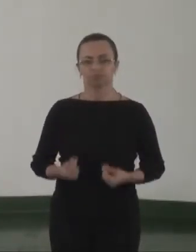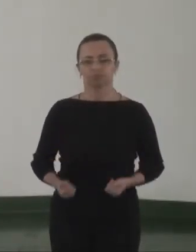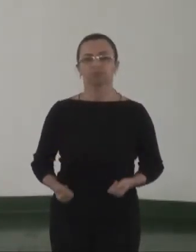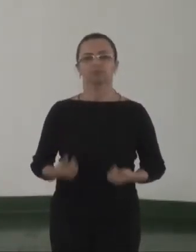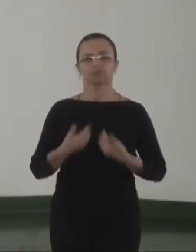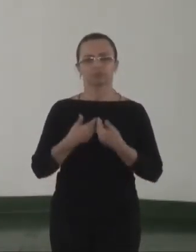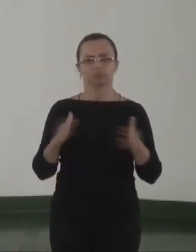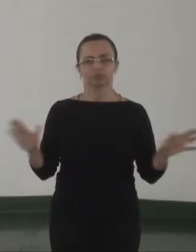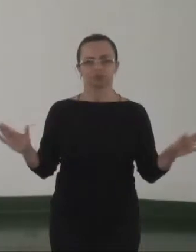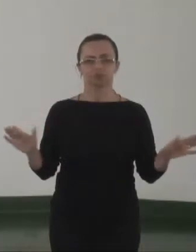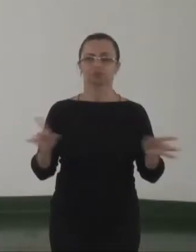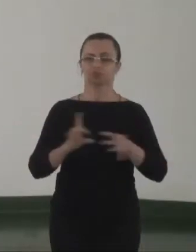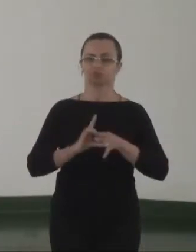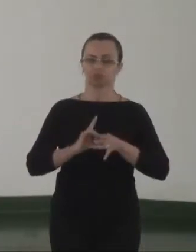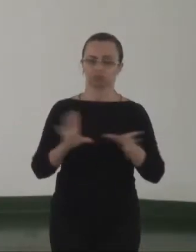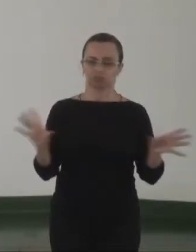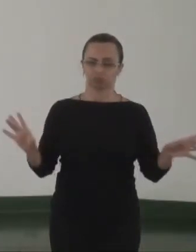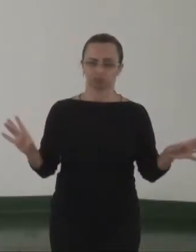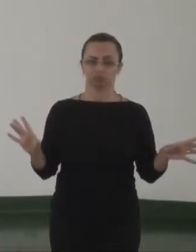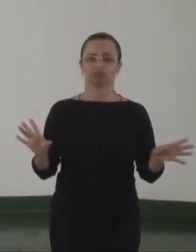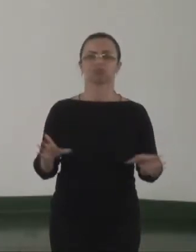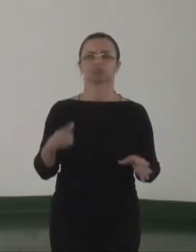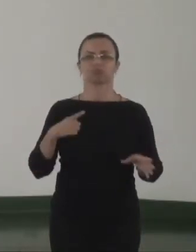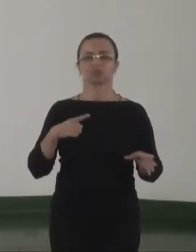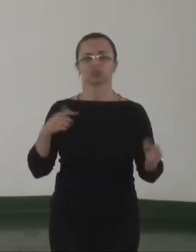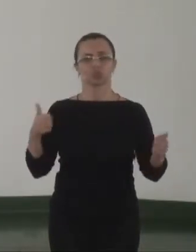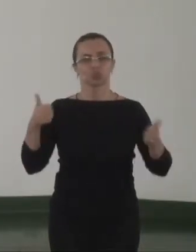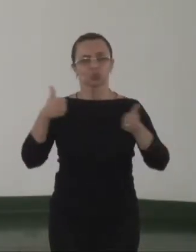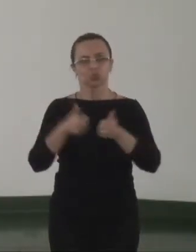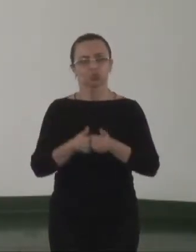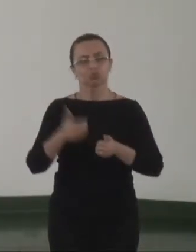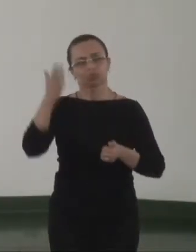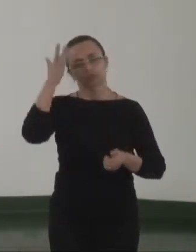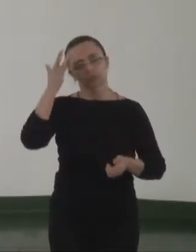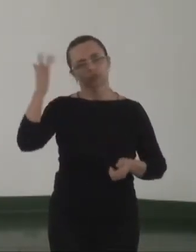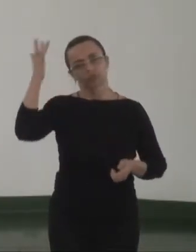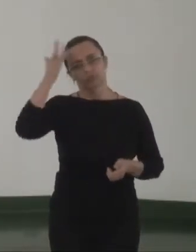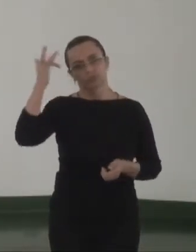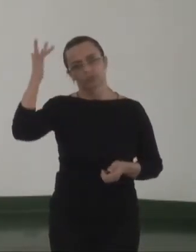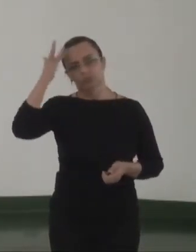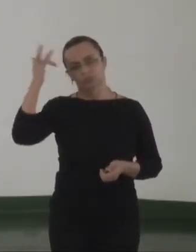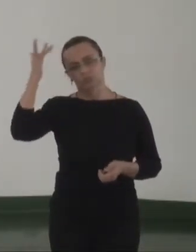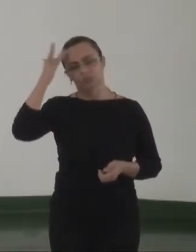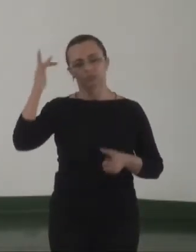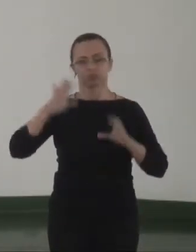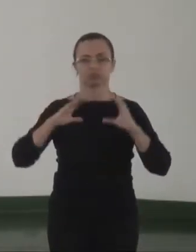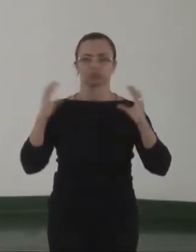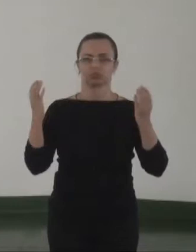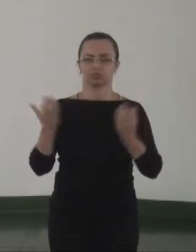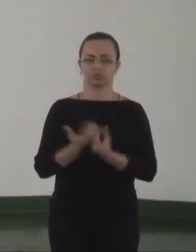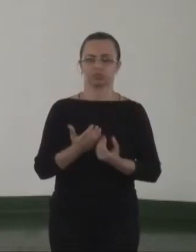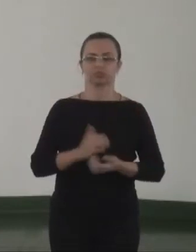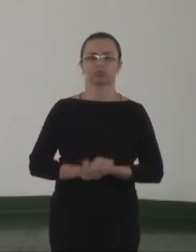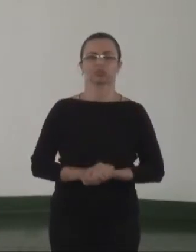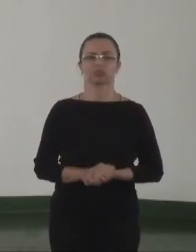abertura, disponibilidade, proximidade cotidiana com a comunidade.